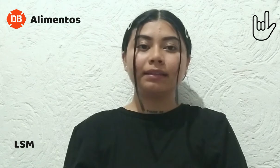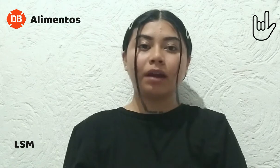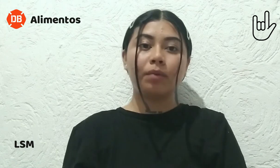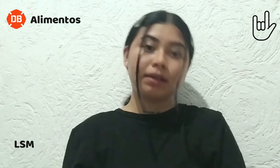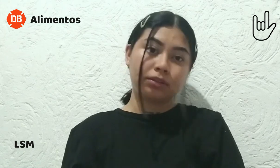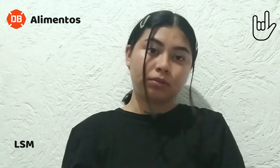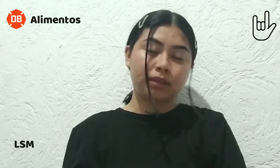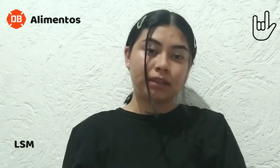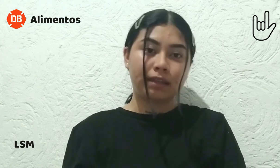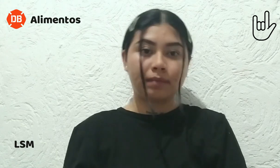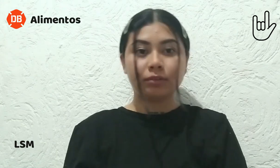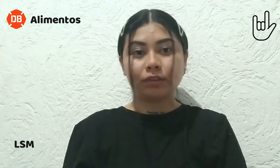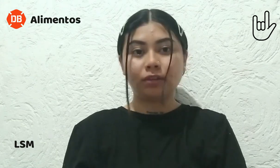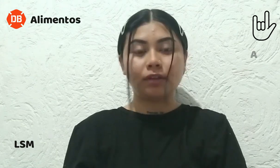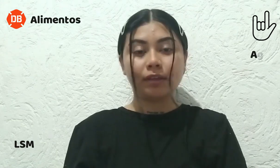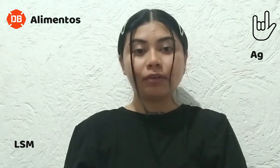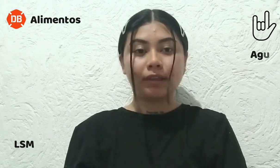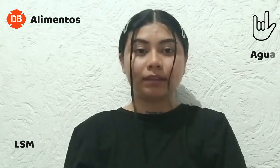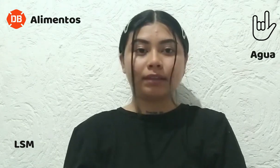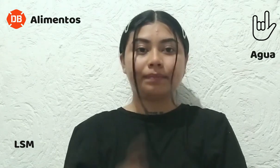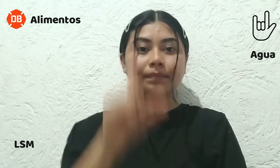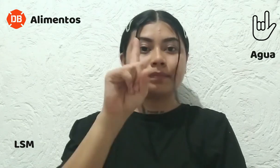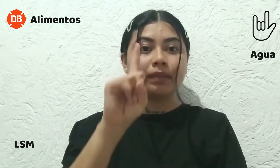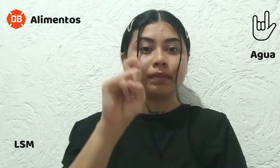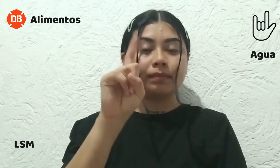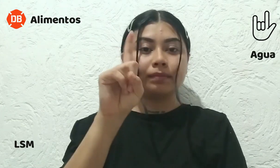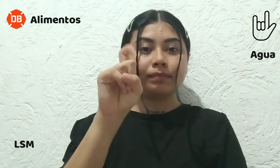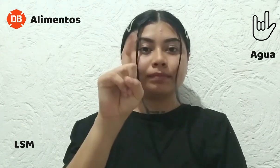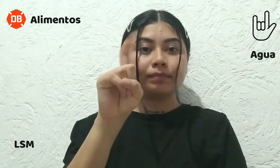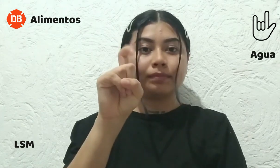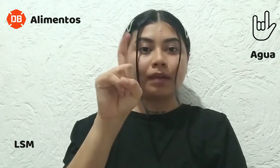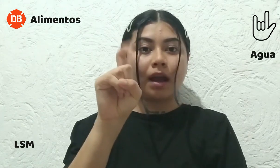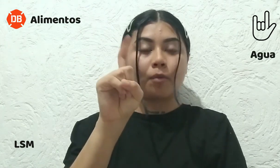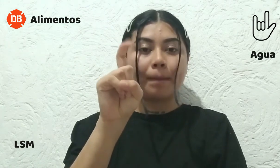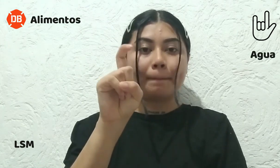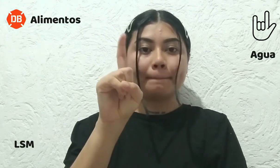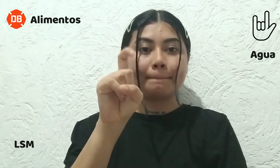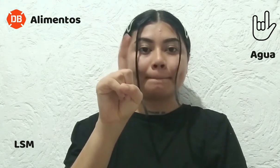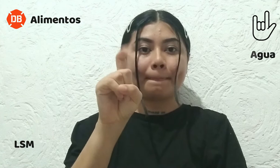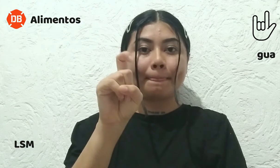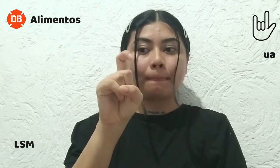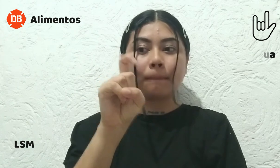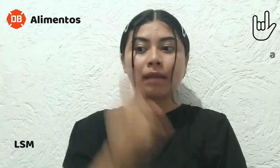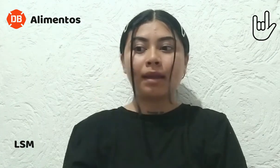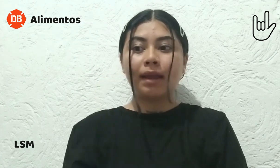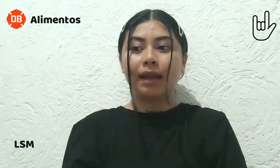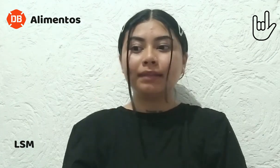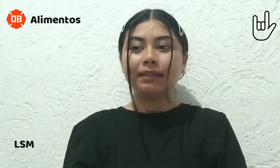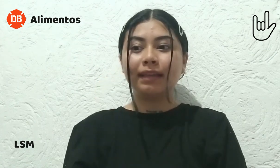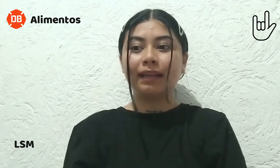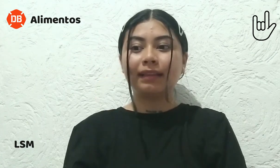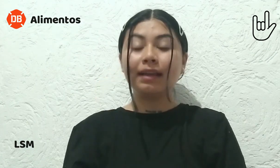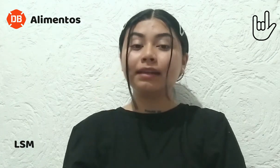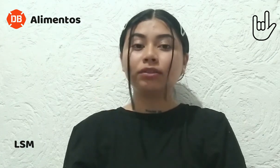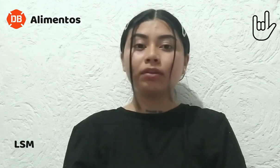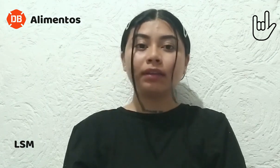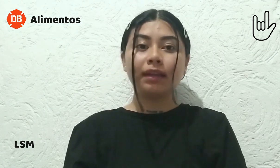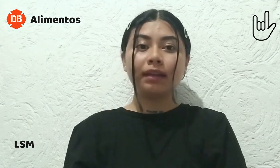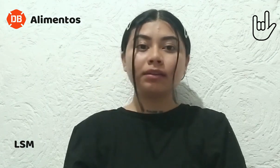agua y solo utilizaremos nuestro dedo índice. ¡Agua! El siguiente es tortillas. Lo